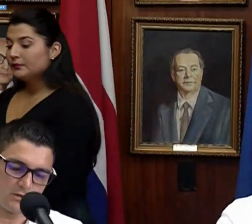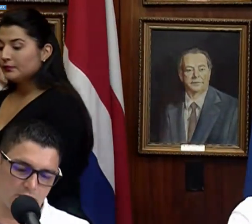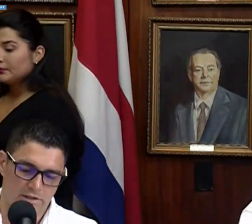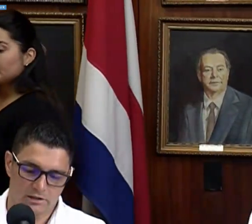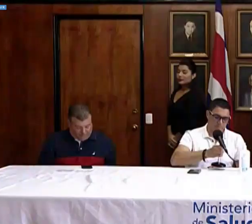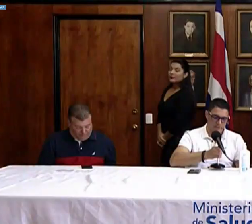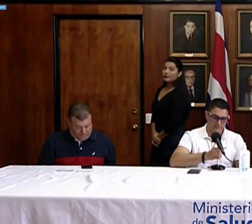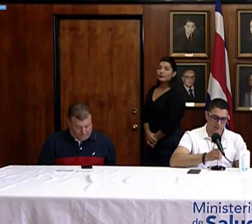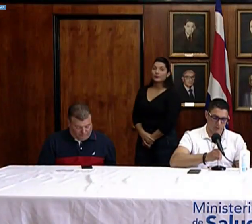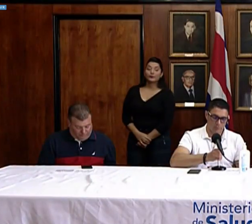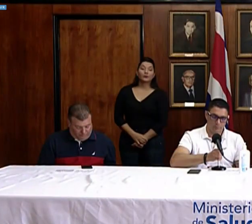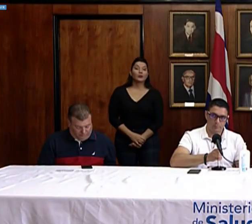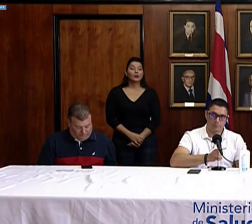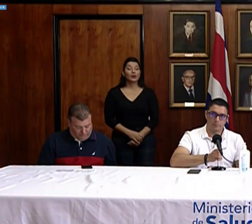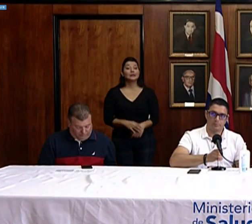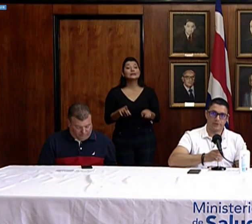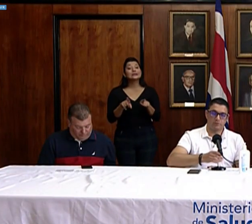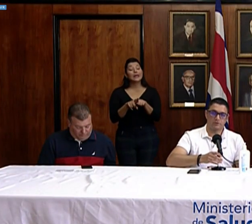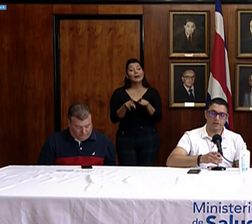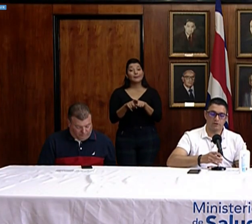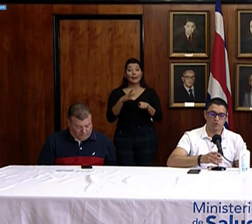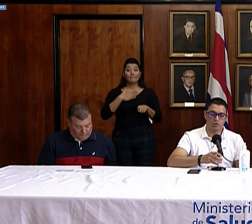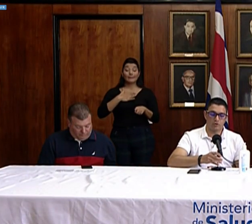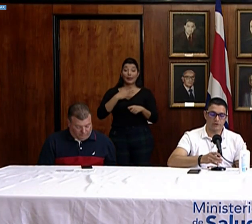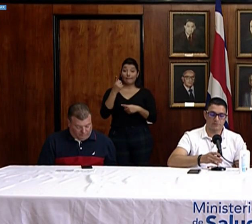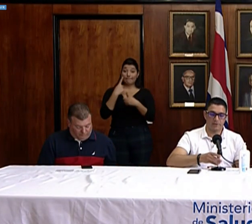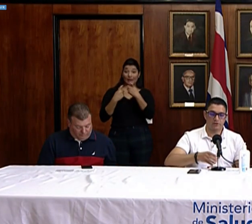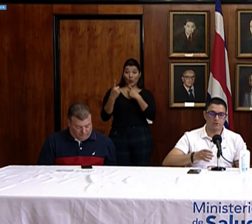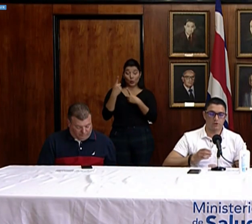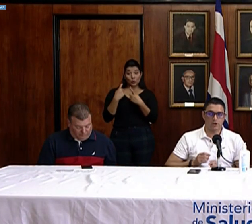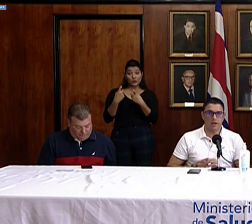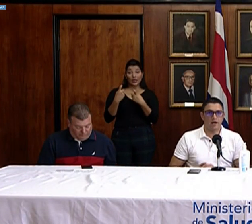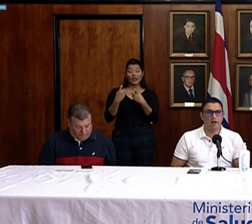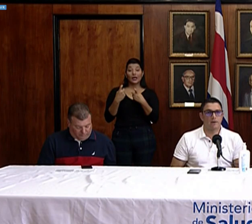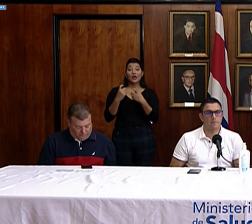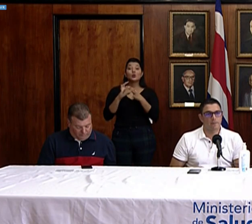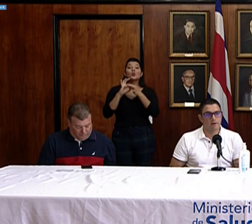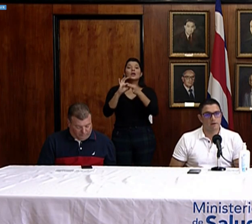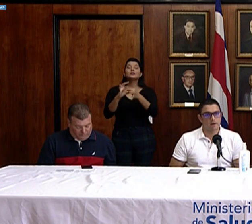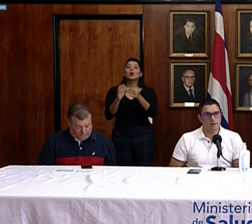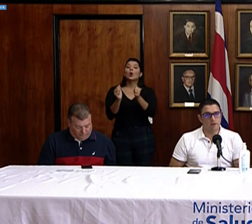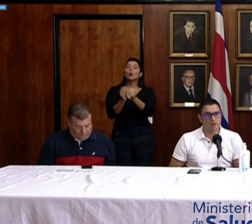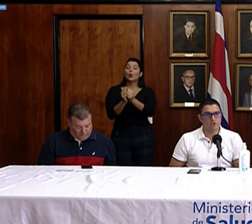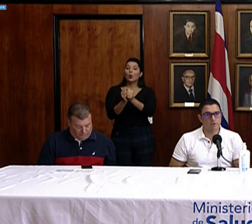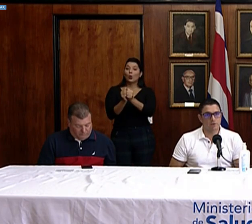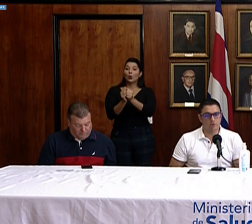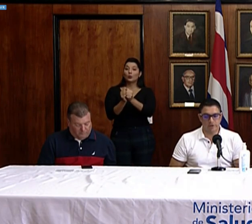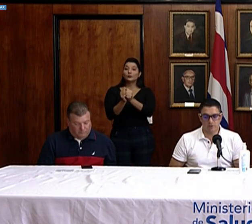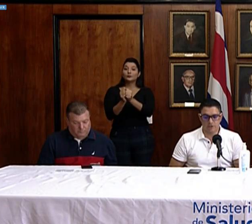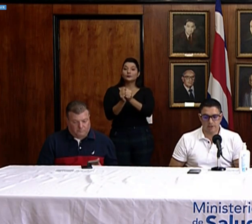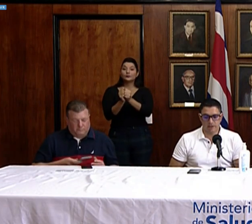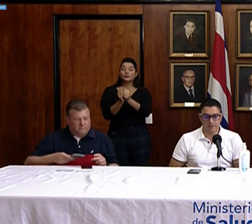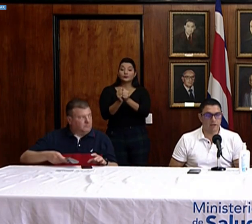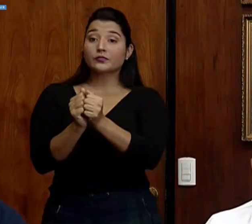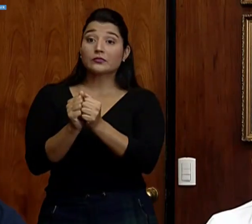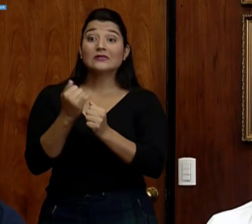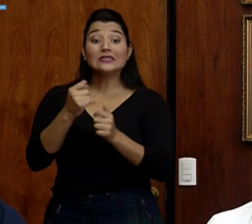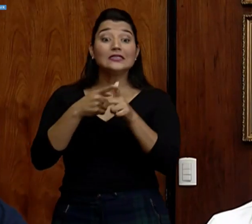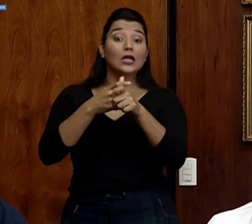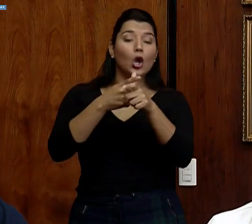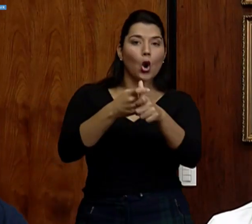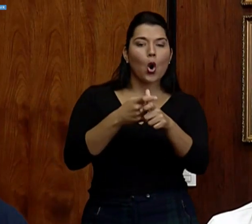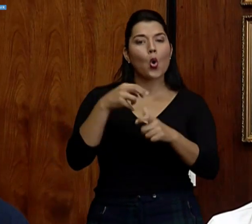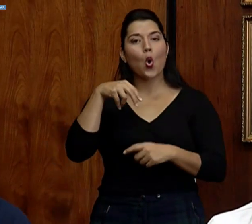Yo quería, me han estado preguntando con respecto a el hecho de correr o salir a caminar o